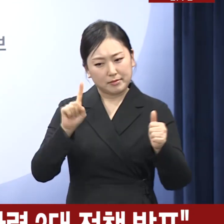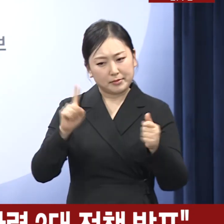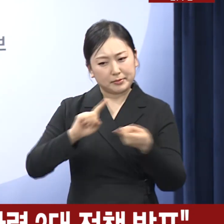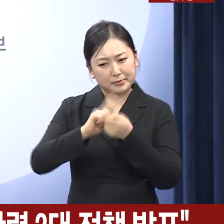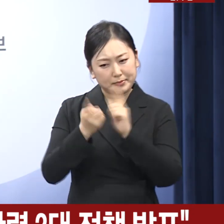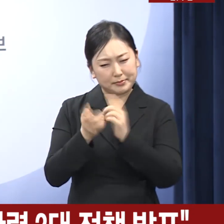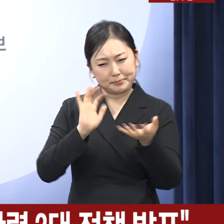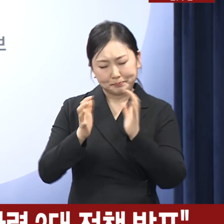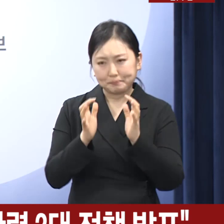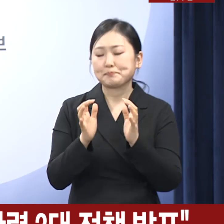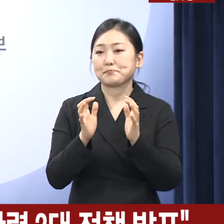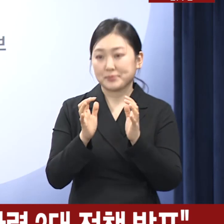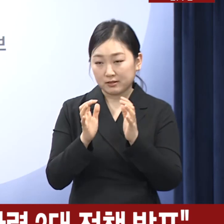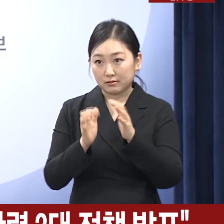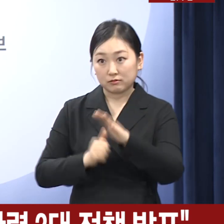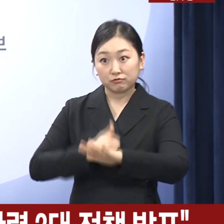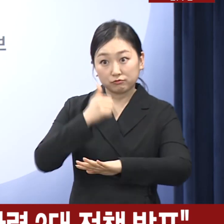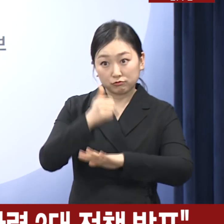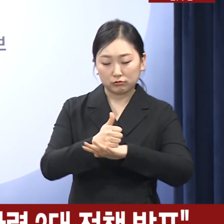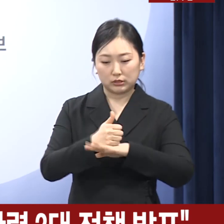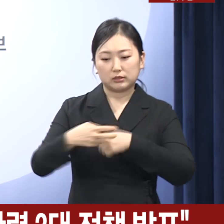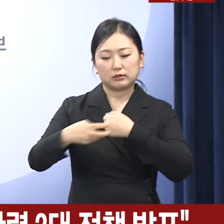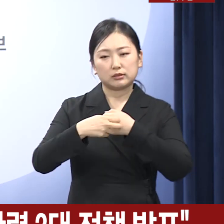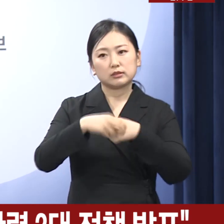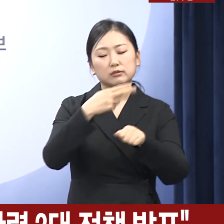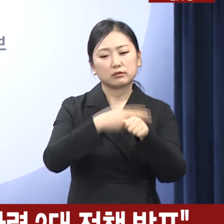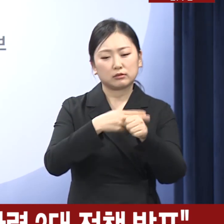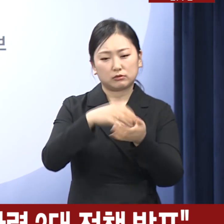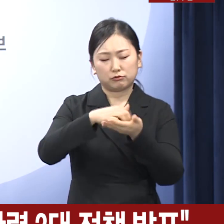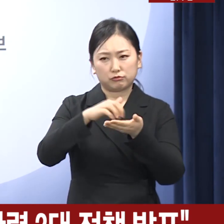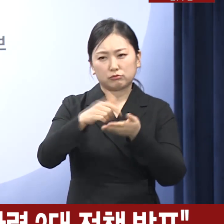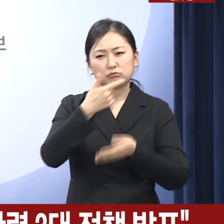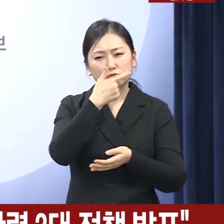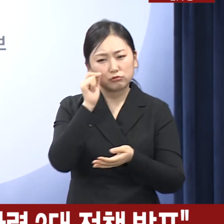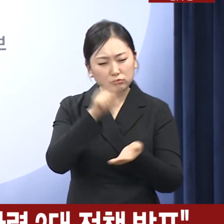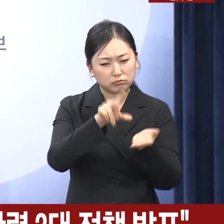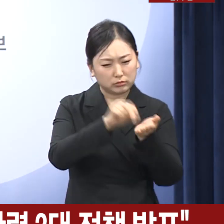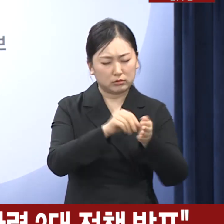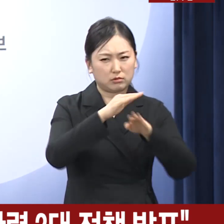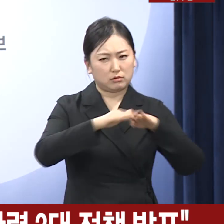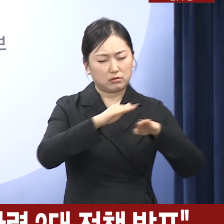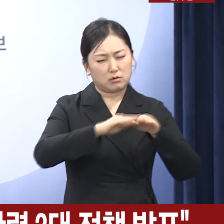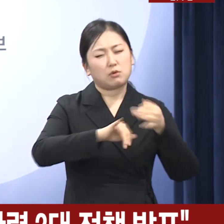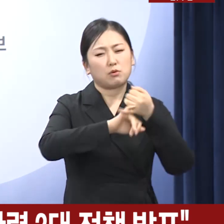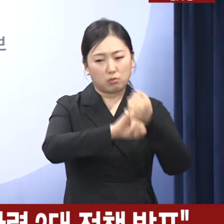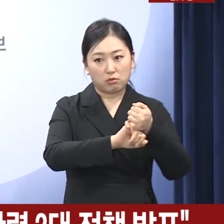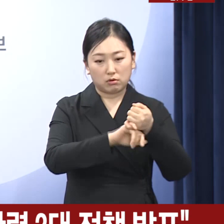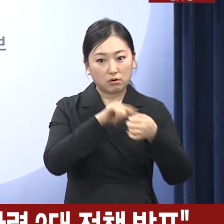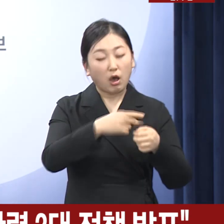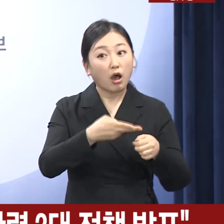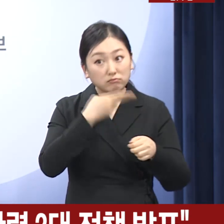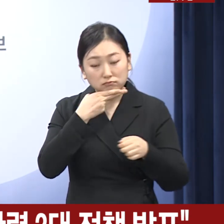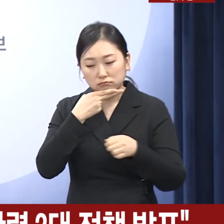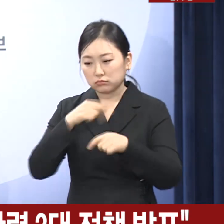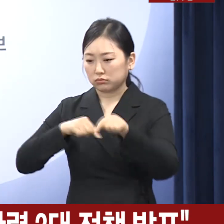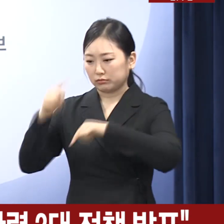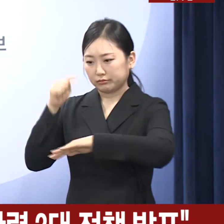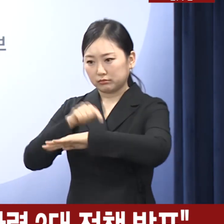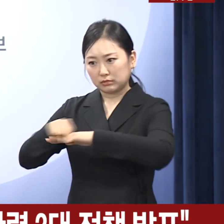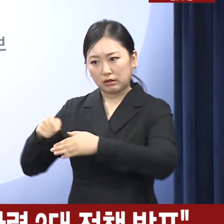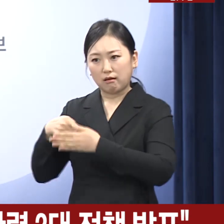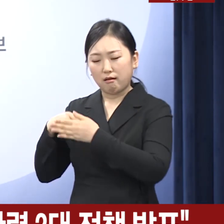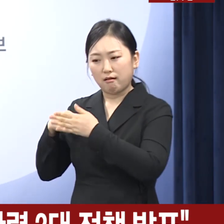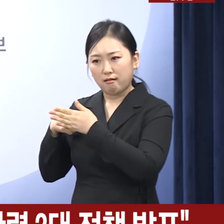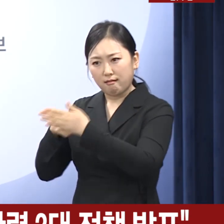논의 결과 의사인력 부족 문제를 해결하지 않고는 충분한 정책 효과가 나타나기 어렵다는